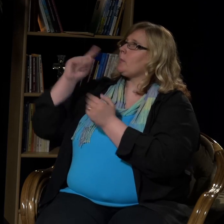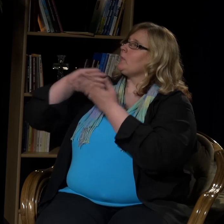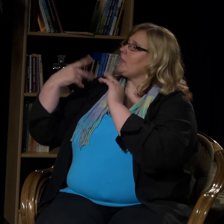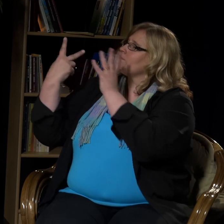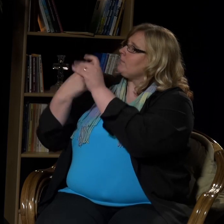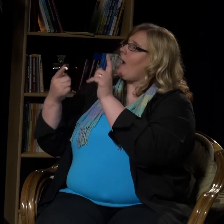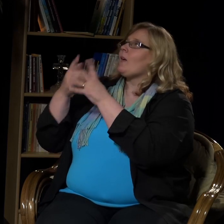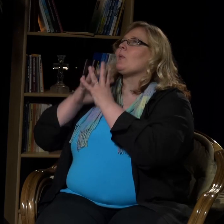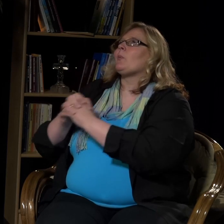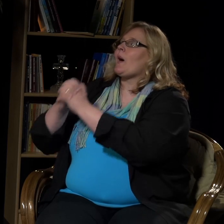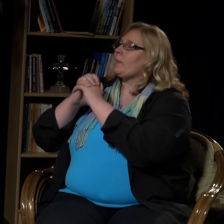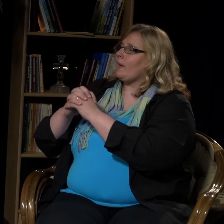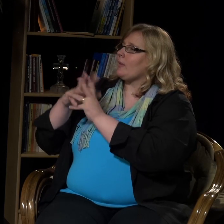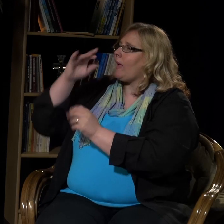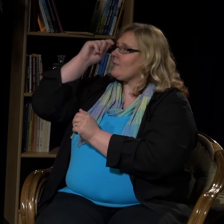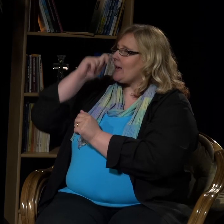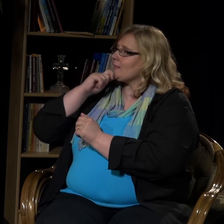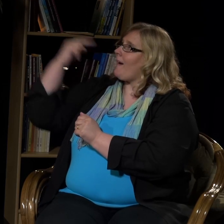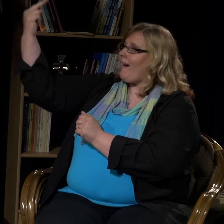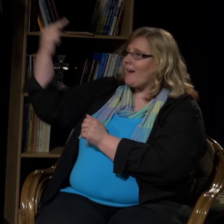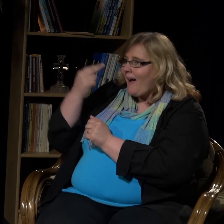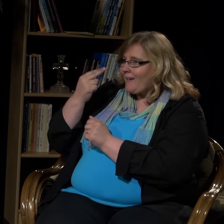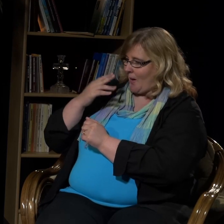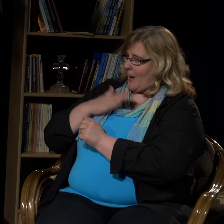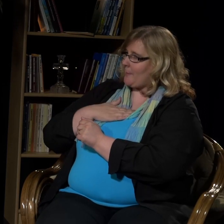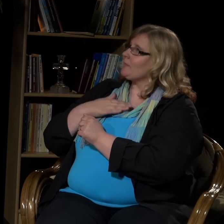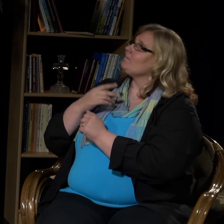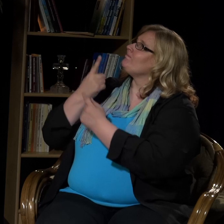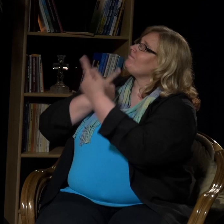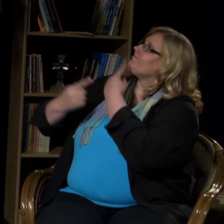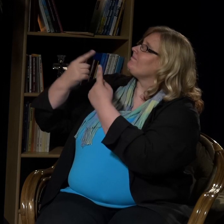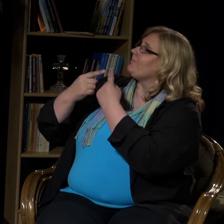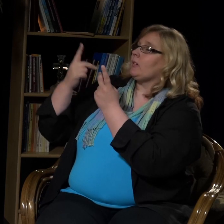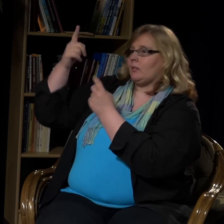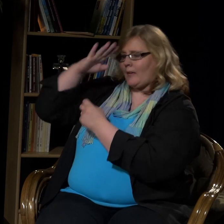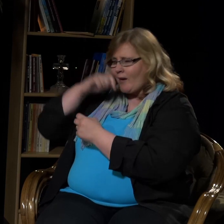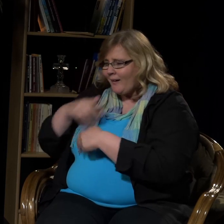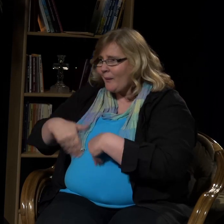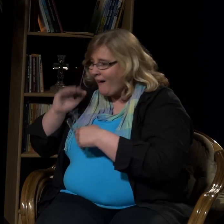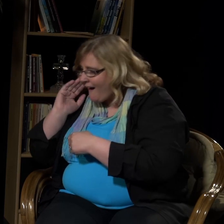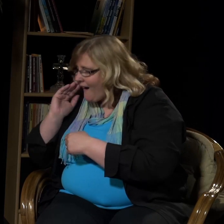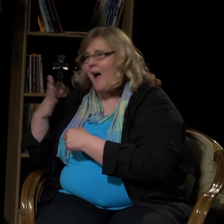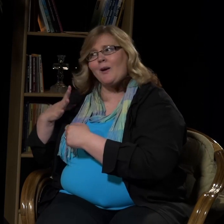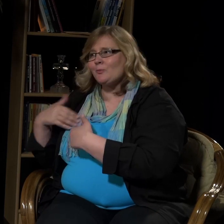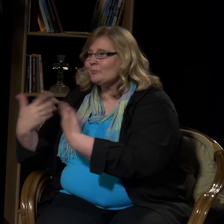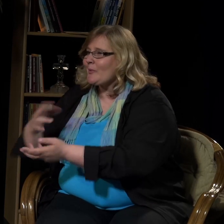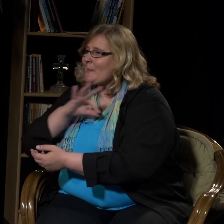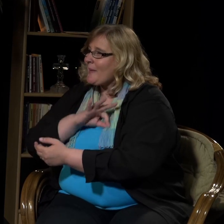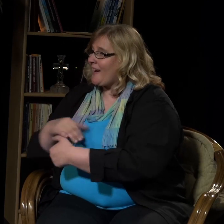Tarkoittaa sitä, että menemme yksinäisyyteen rauhaan rukoilemaan Jeesusta. Hän kuuntelee ja katsoo meitä